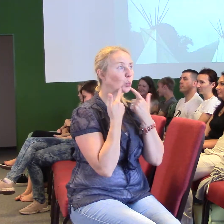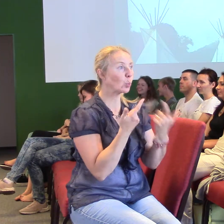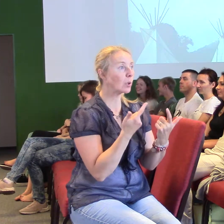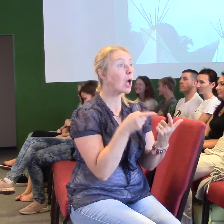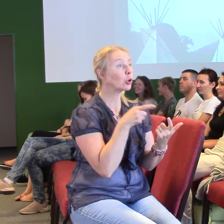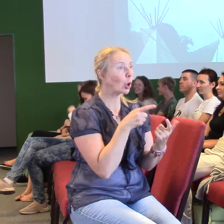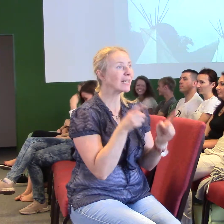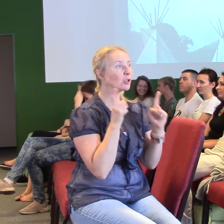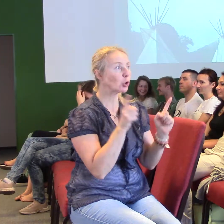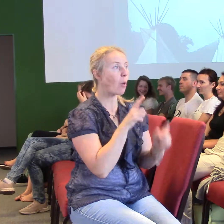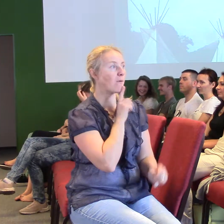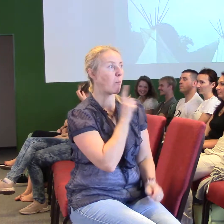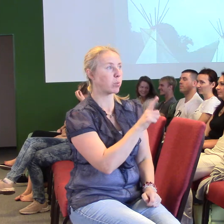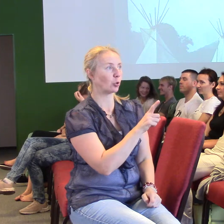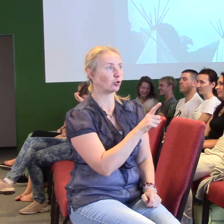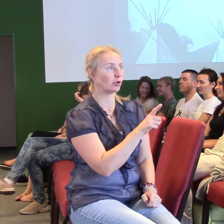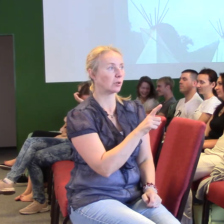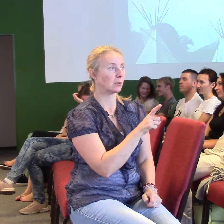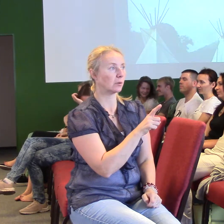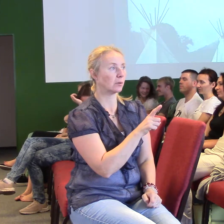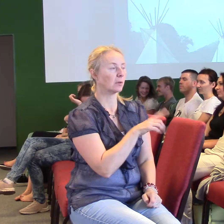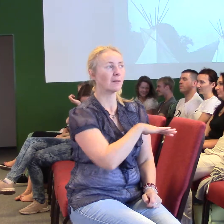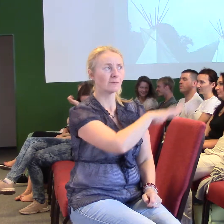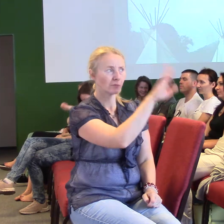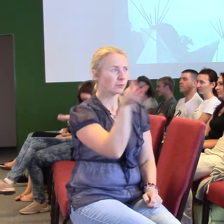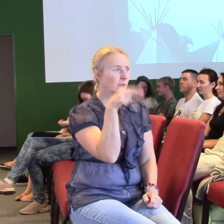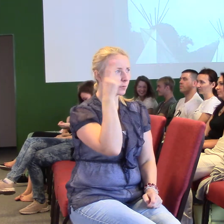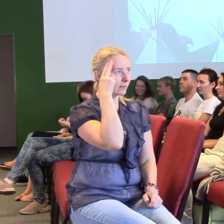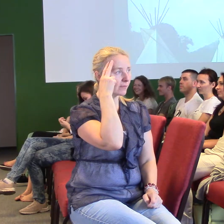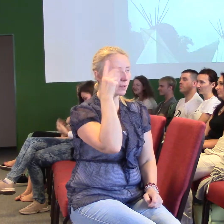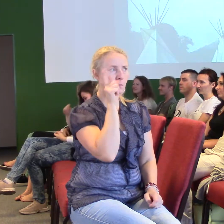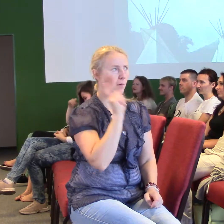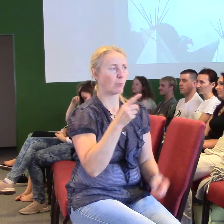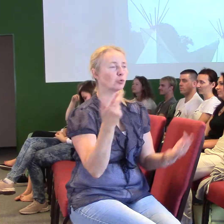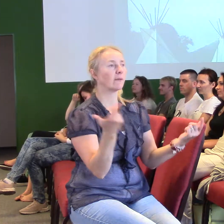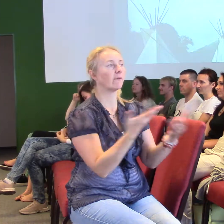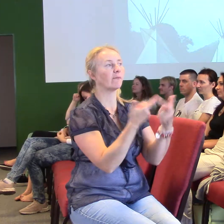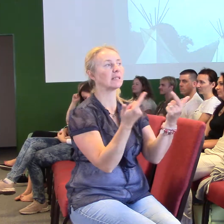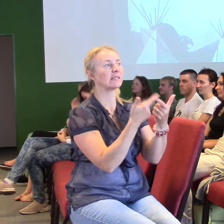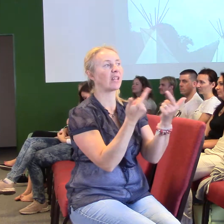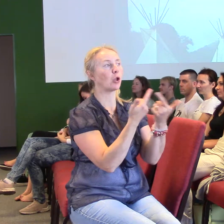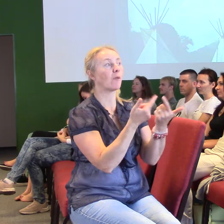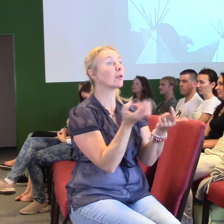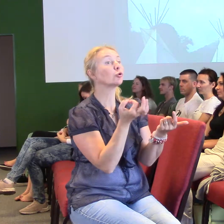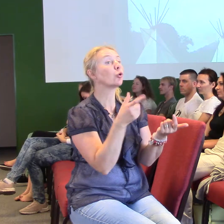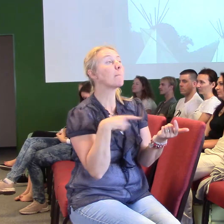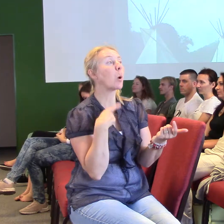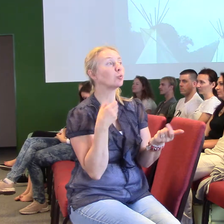Boží. A my všichni víme, nemusím nikomu vysvětlovat, k čemu se používá meč, že? Nepřátelé,